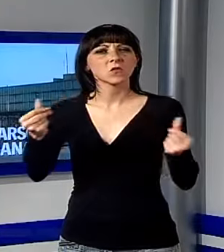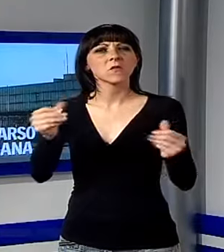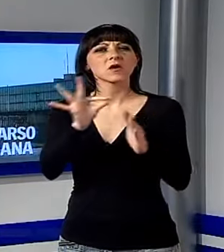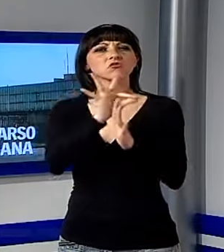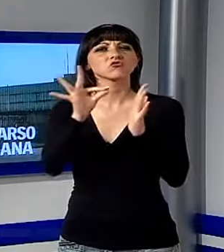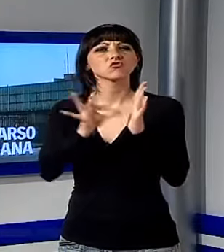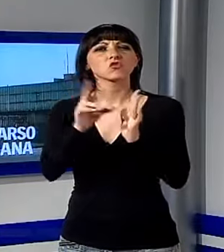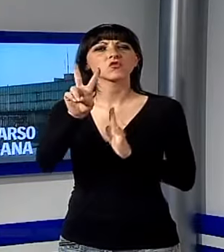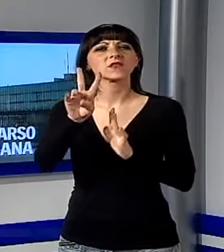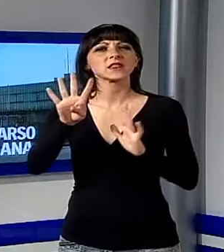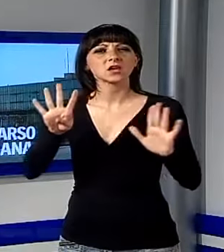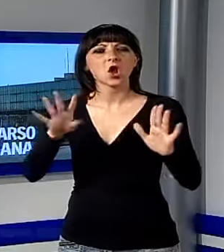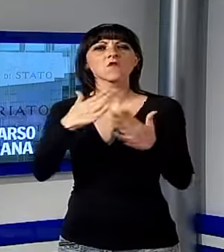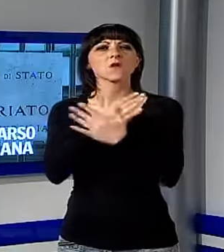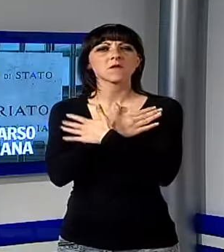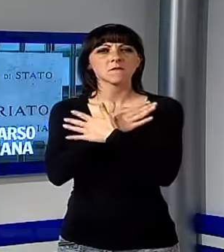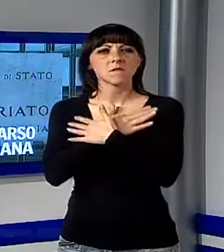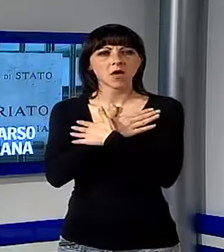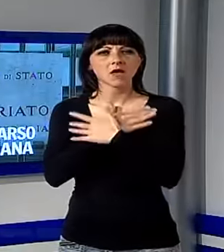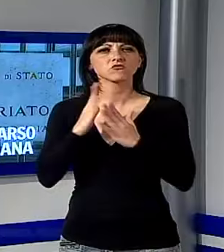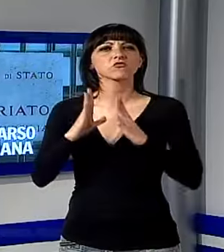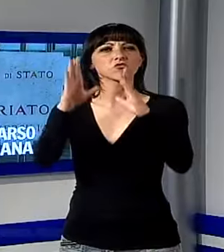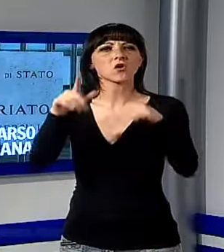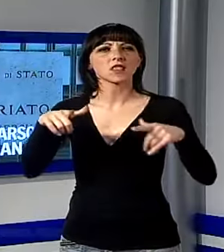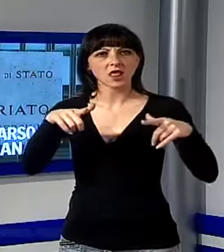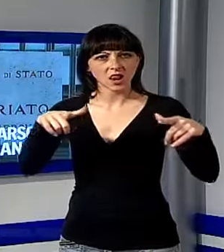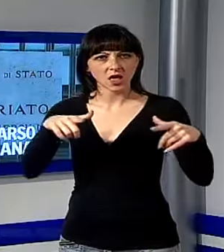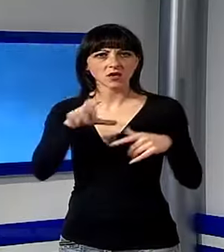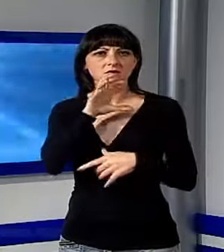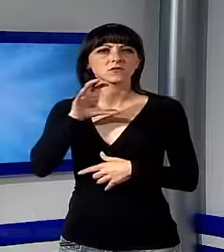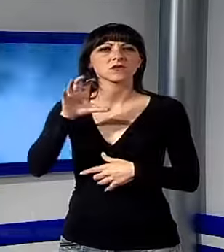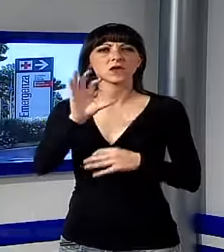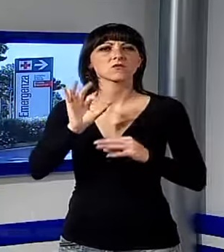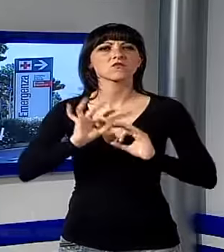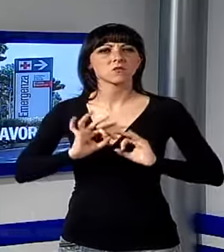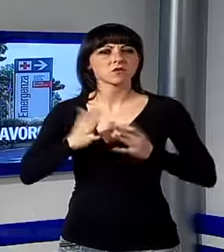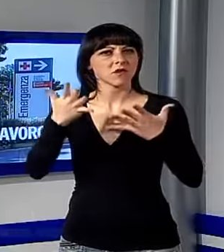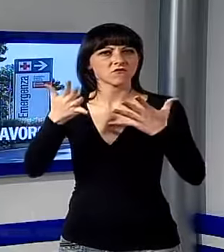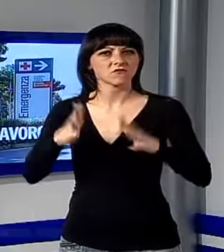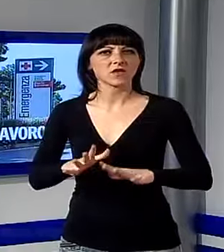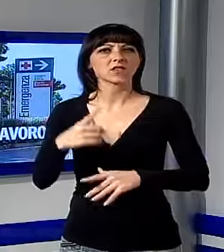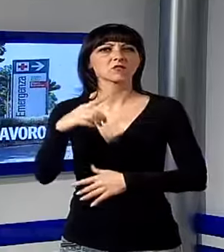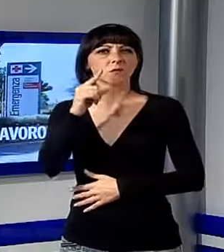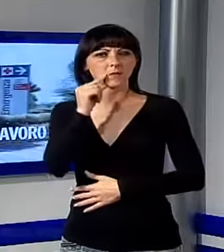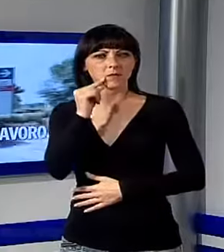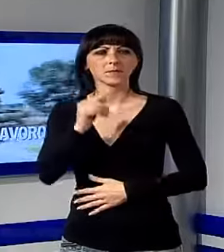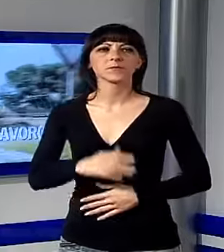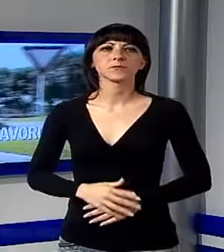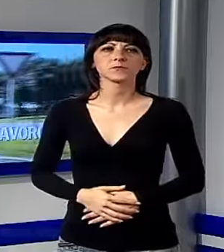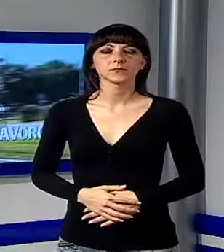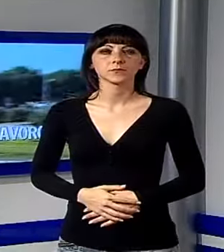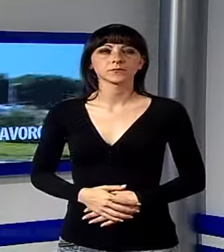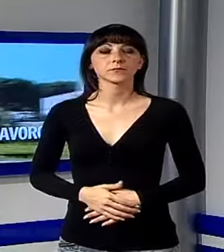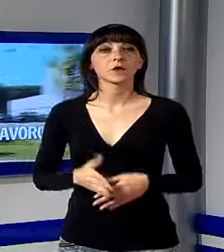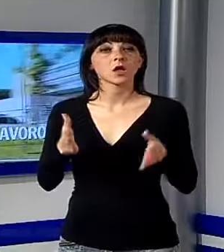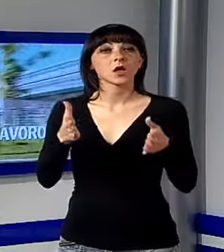ne ha denunciato la sparizione al commissariato di polizia. Infortuni sul lavoro in netto calo in Versiglia, secondo